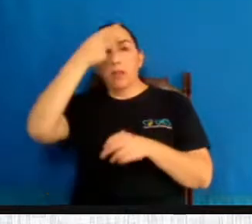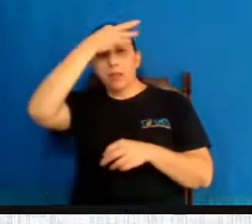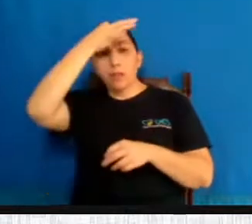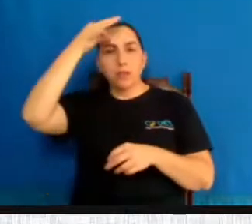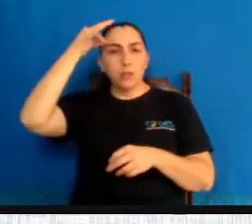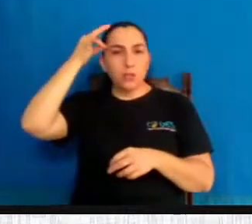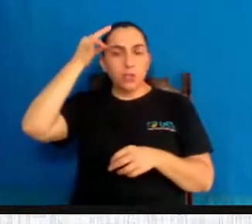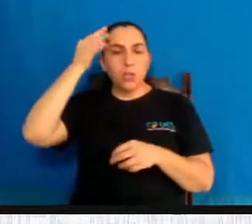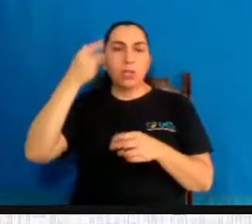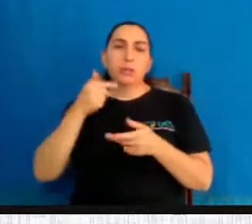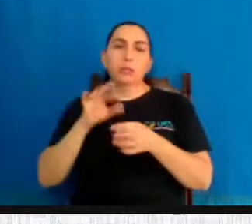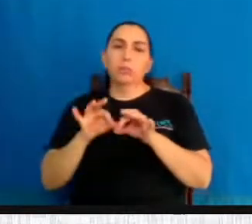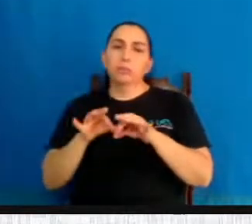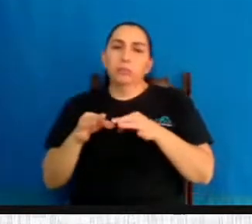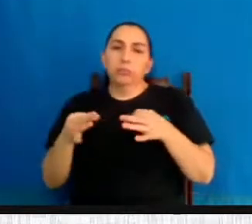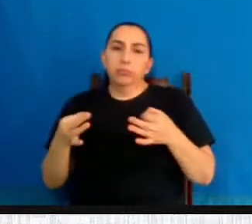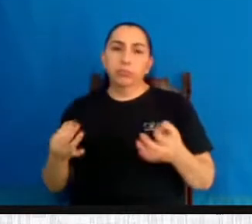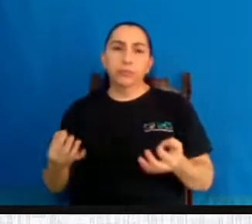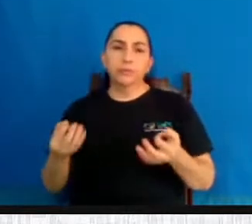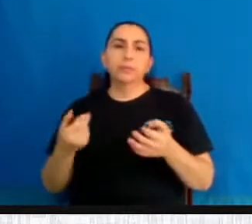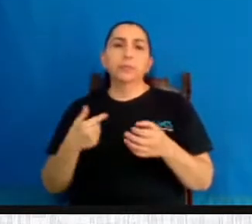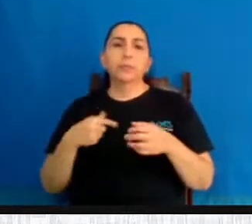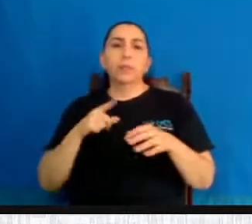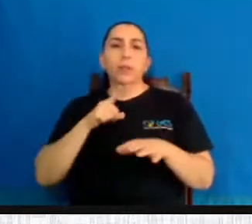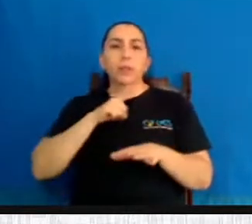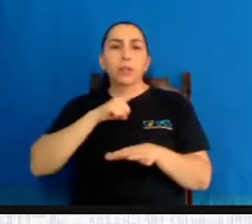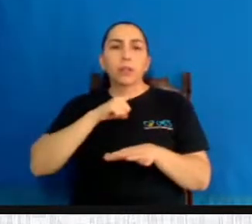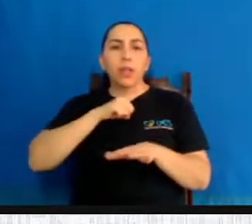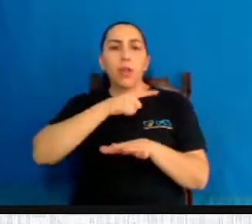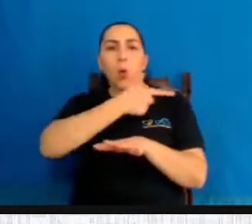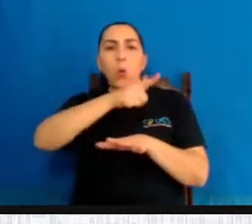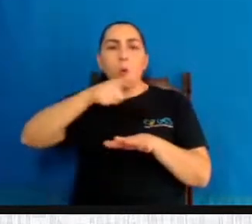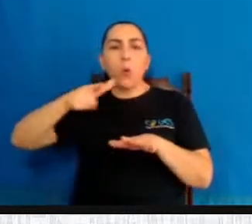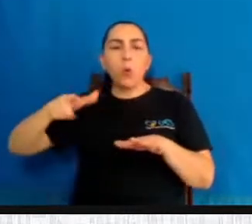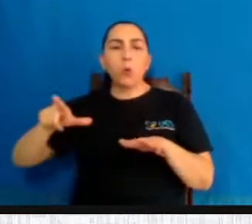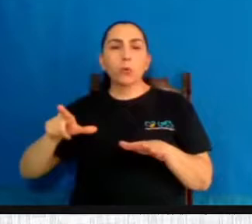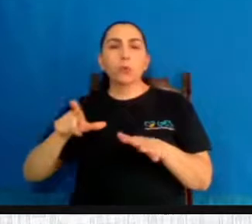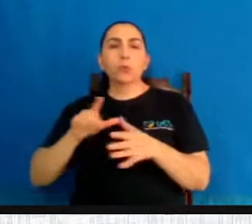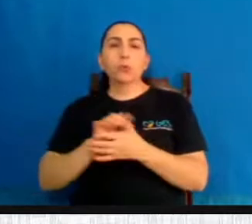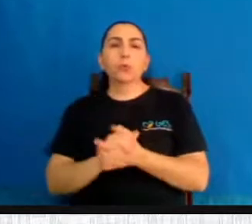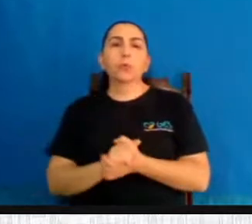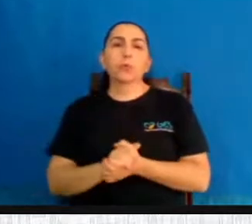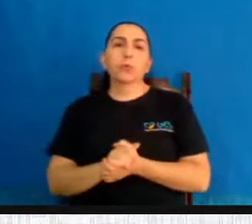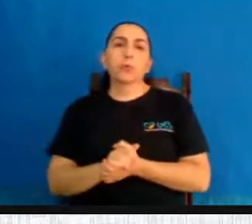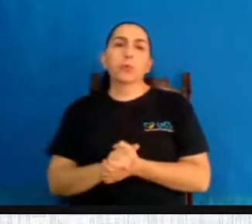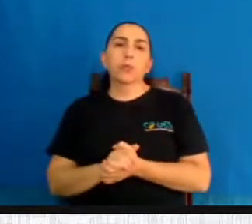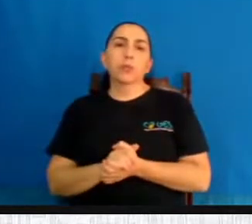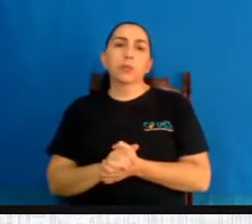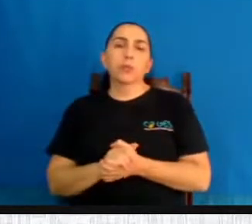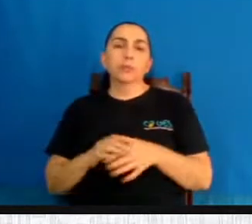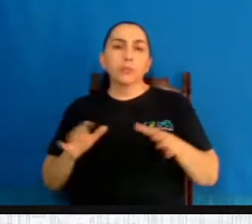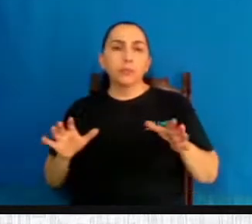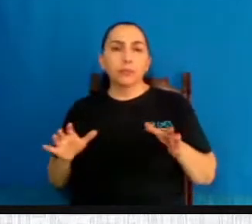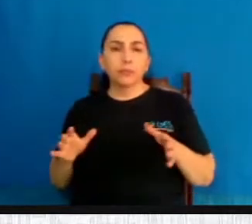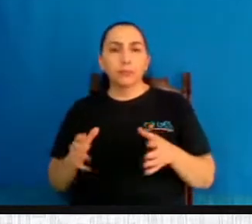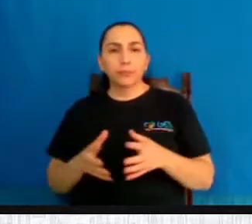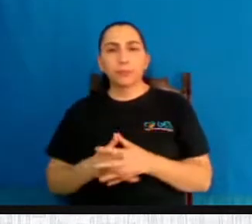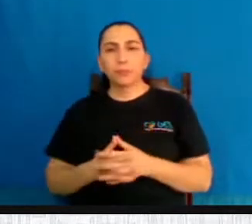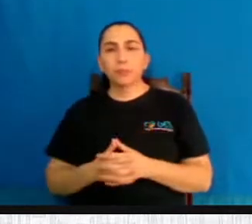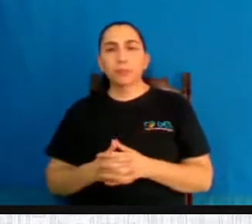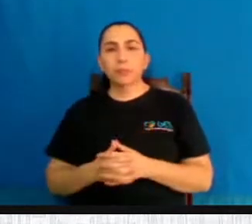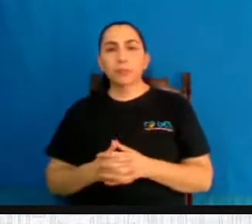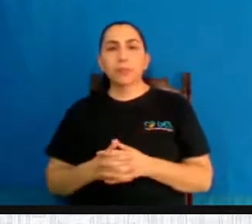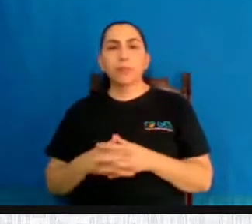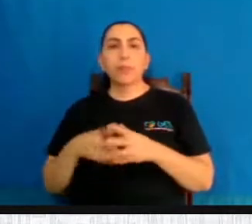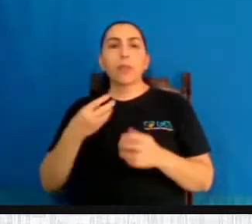iniciativa católica bastante conhecida, dentre muitas outras, inclusive em Recife, o movimento lá, o